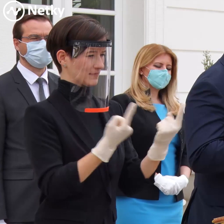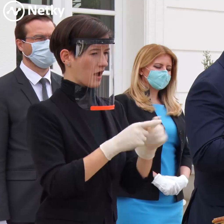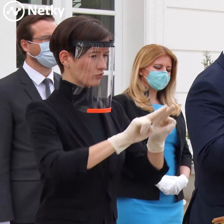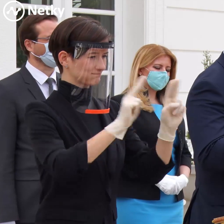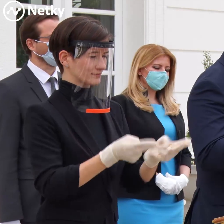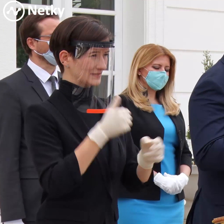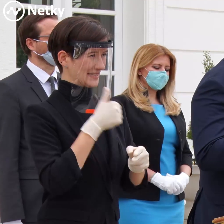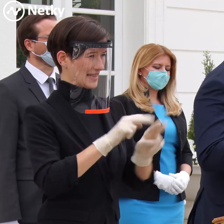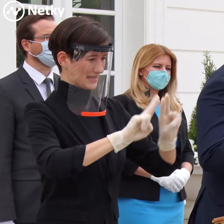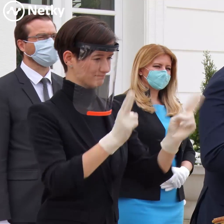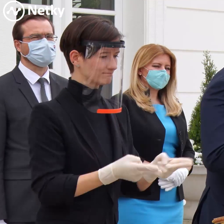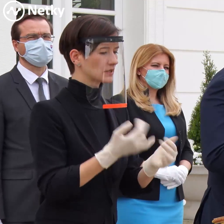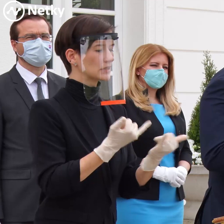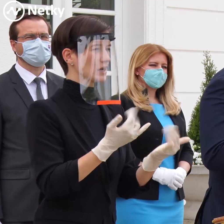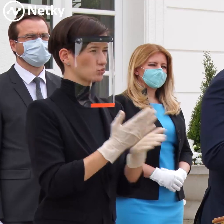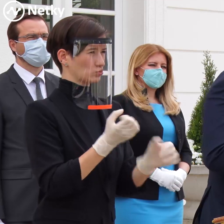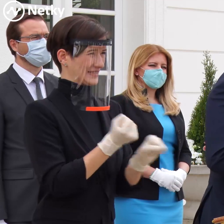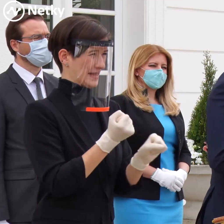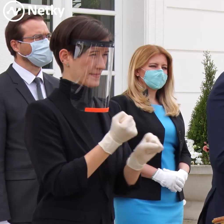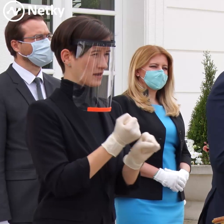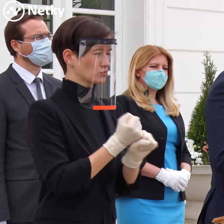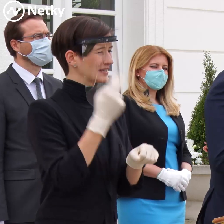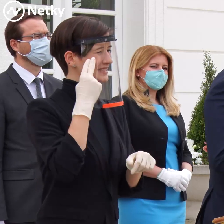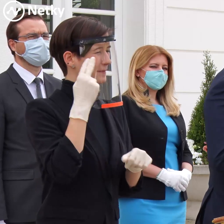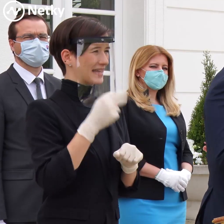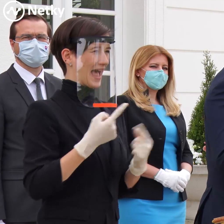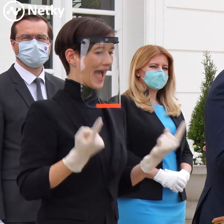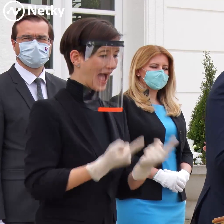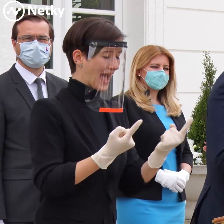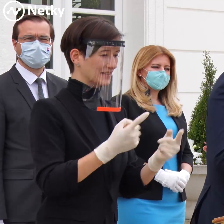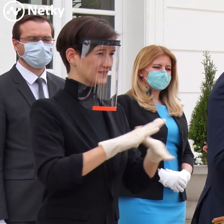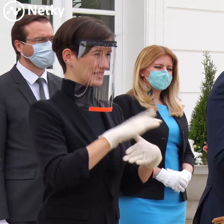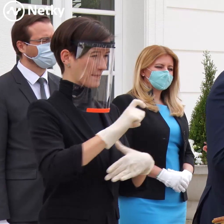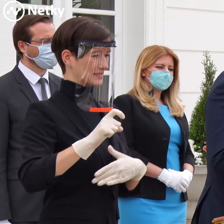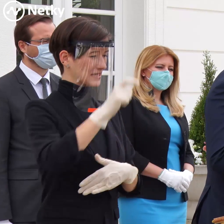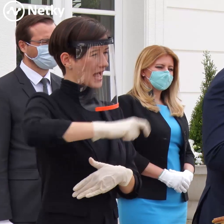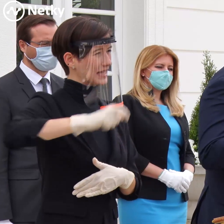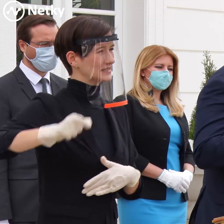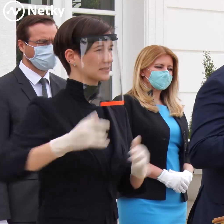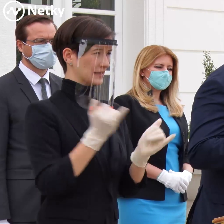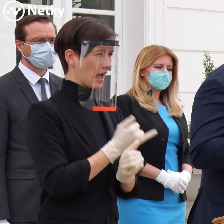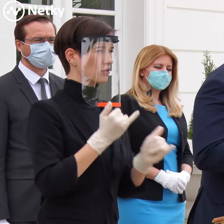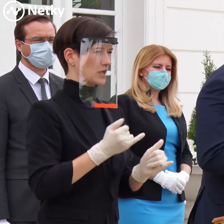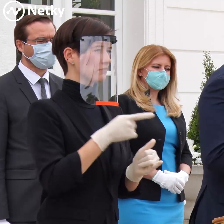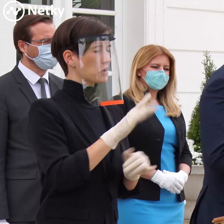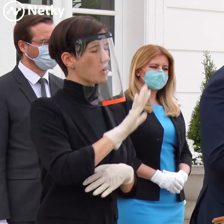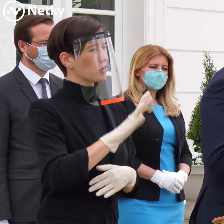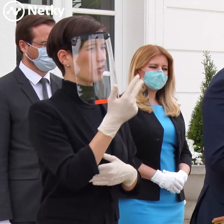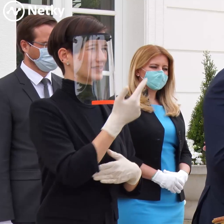nefungujú, tak tých aktívnych je čosi pod 37 tisíc. Ale my otestujeme samozrejme aj tých zamestnancov z